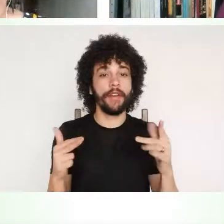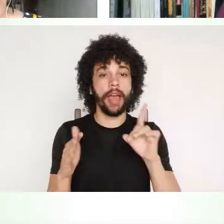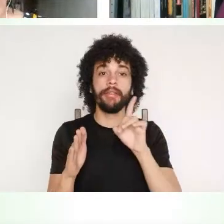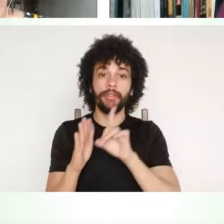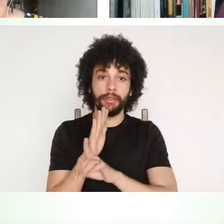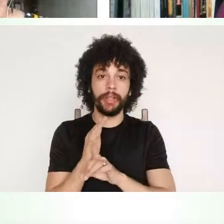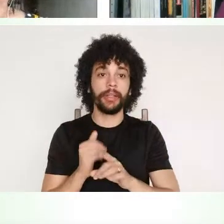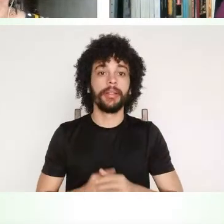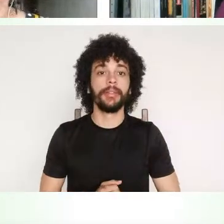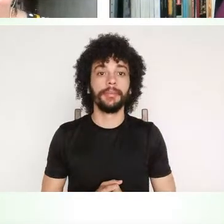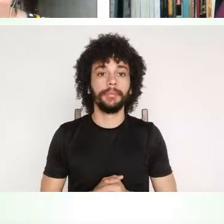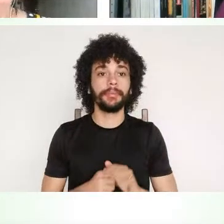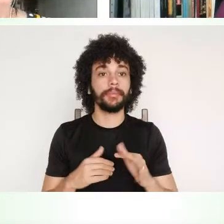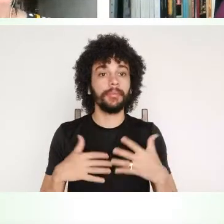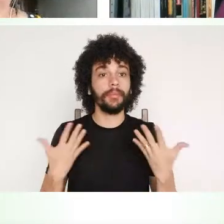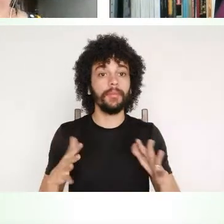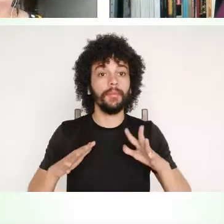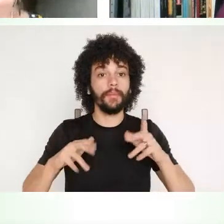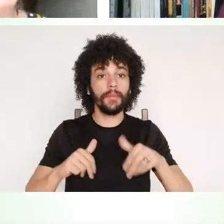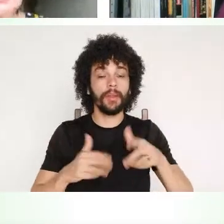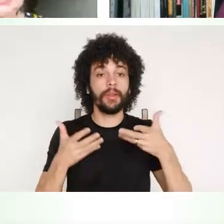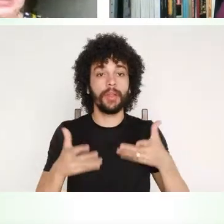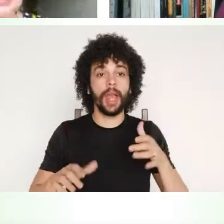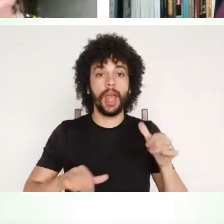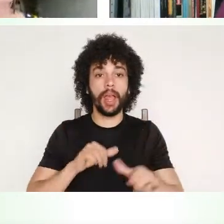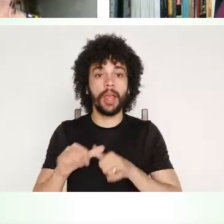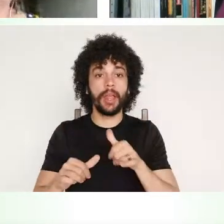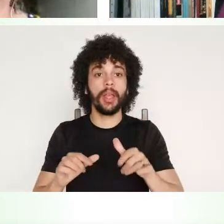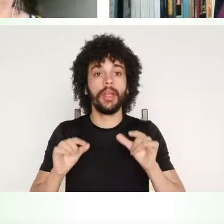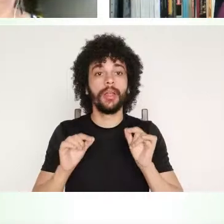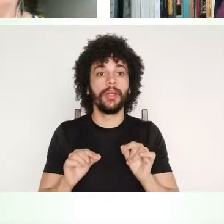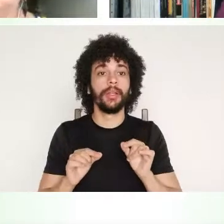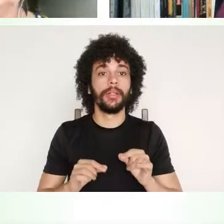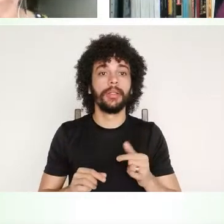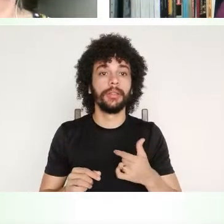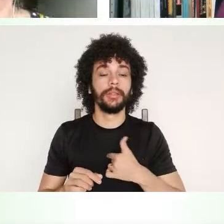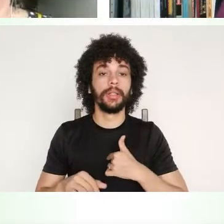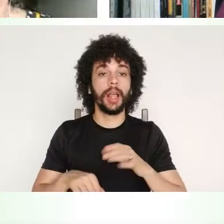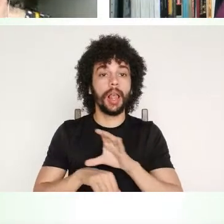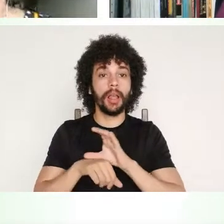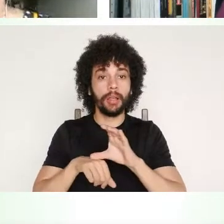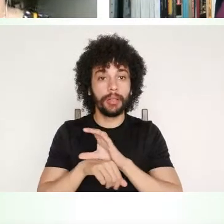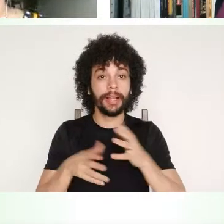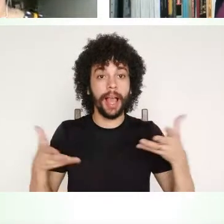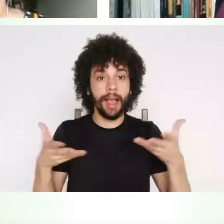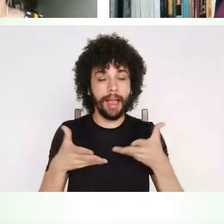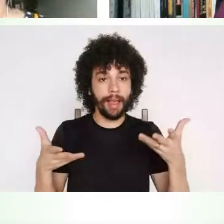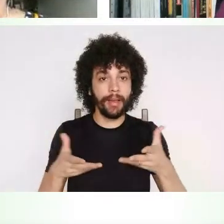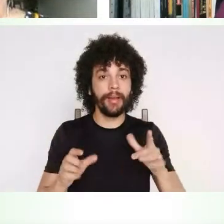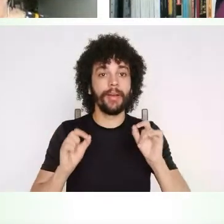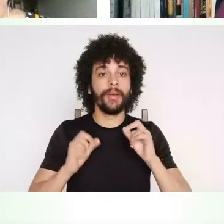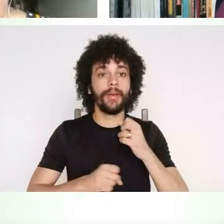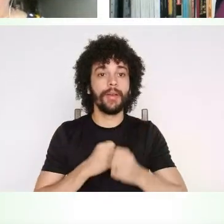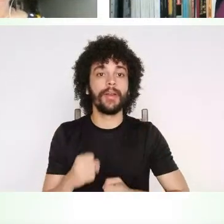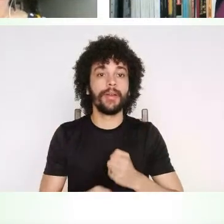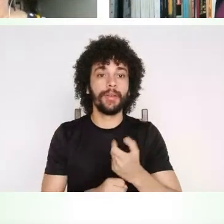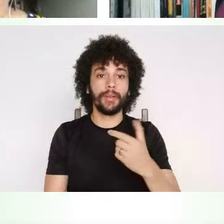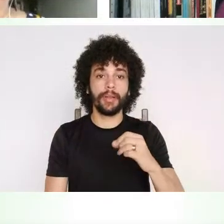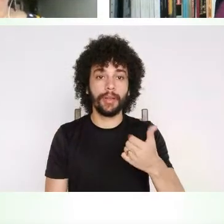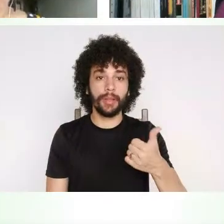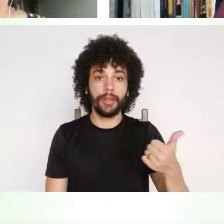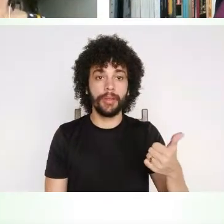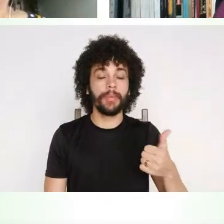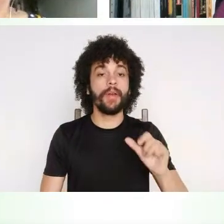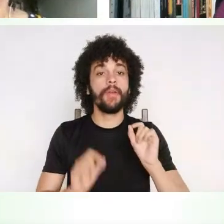E todos aqueles que querem mudar algo da constituinte agora, em 2021, é porque